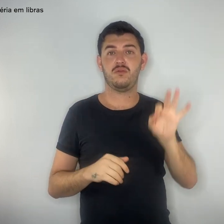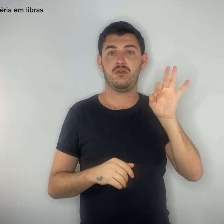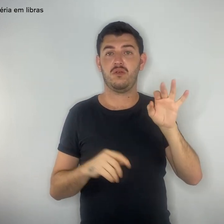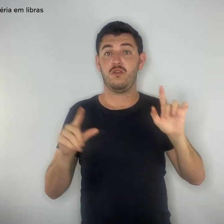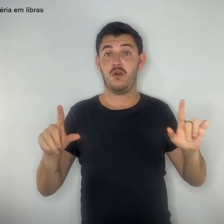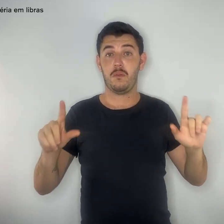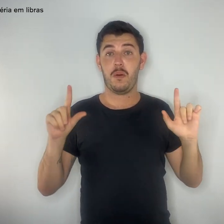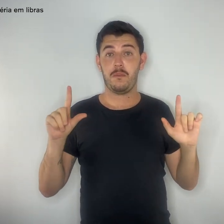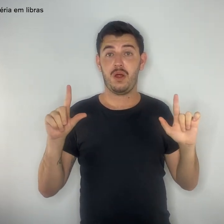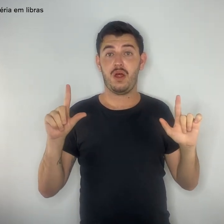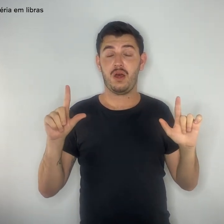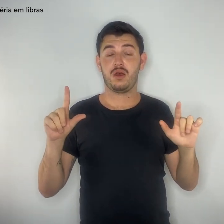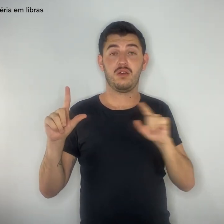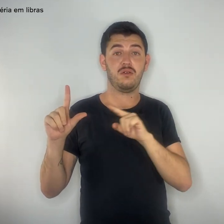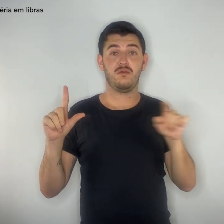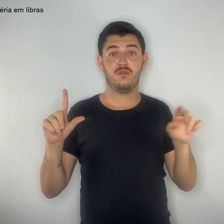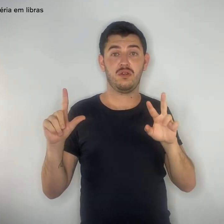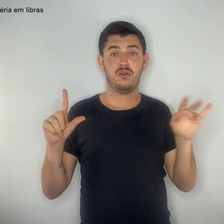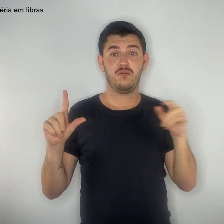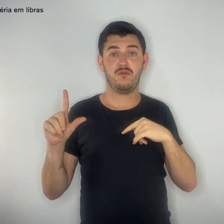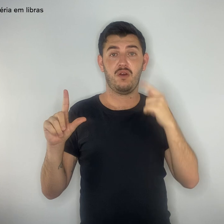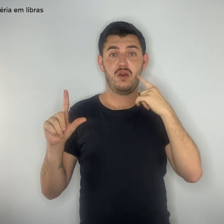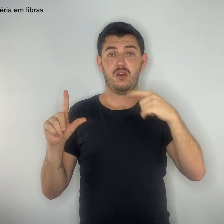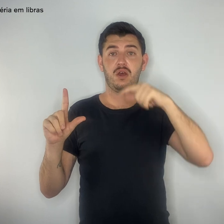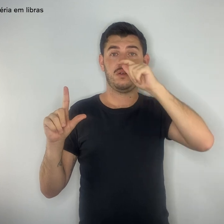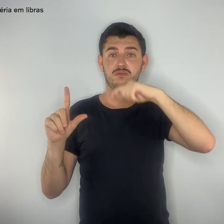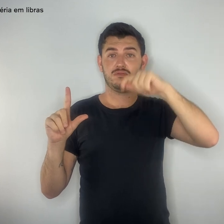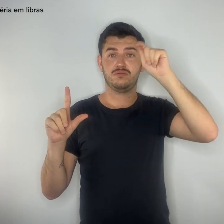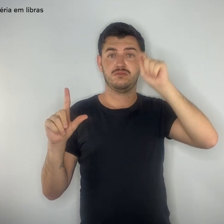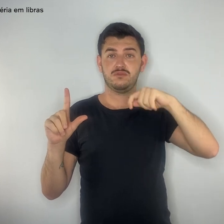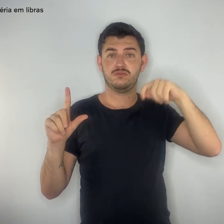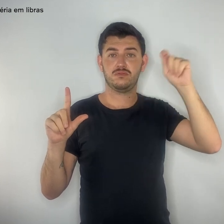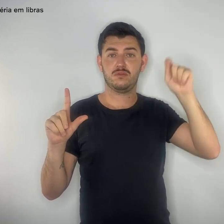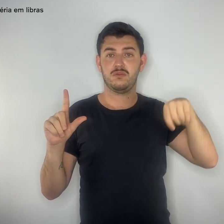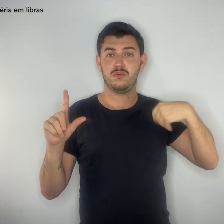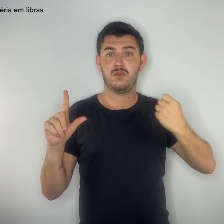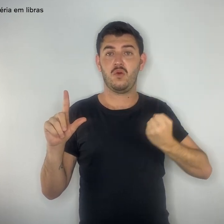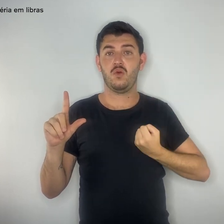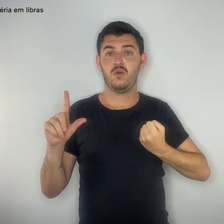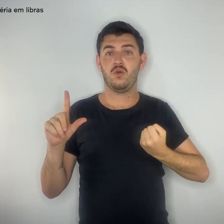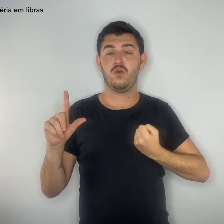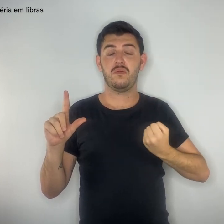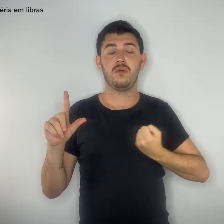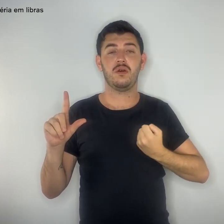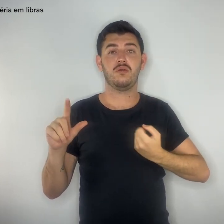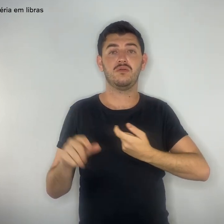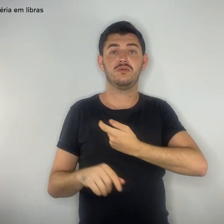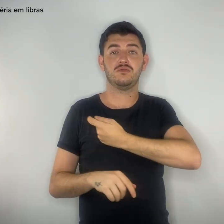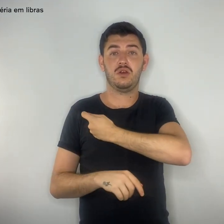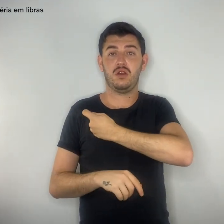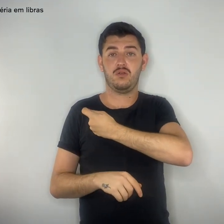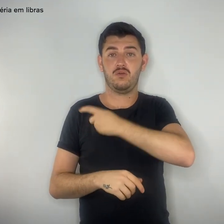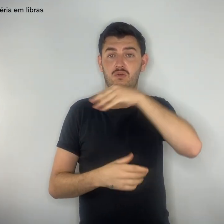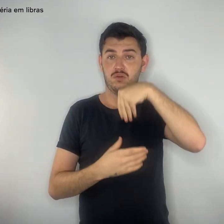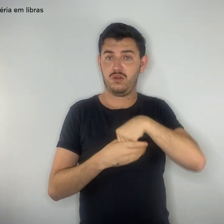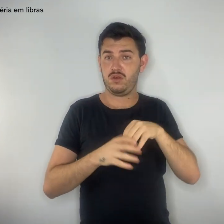Escreva com pincel de lousa o número ideal de alunos da sua turma e quantos